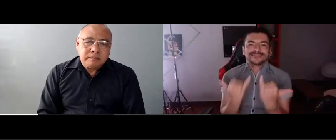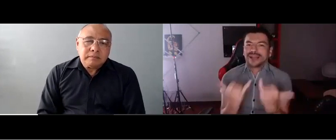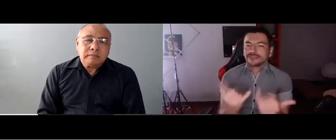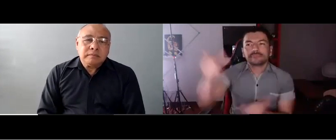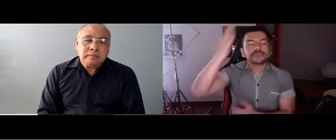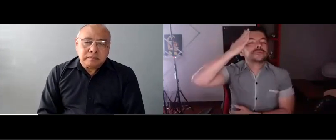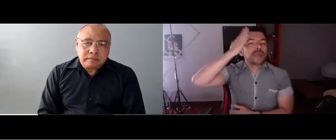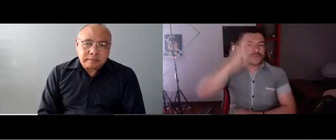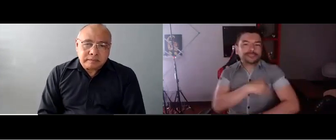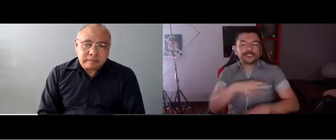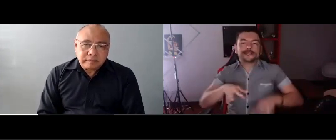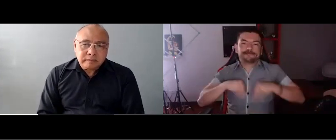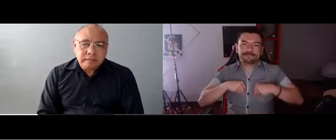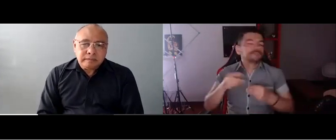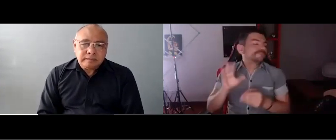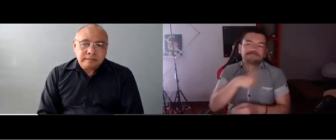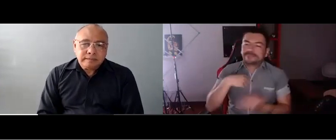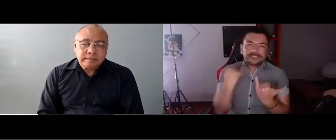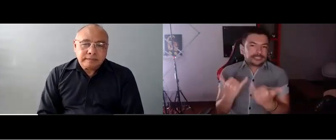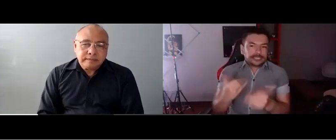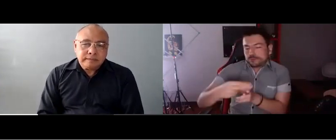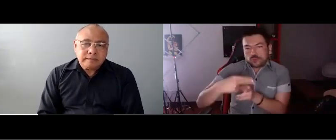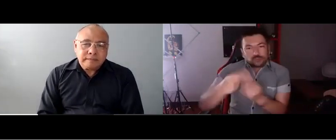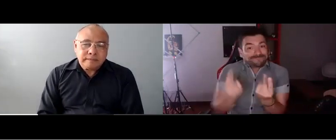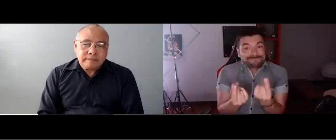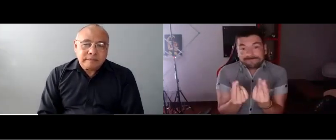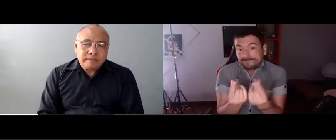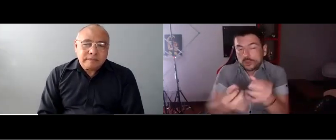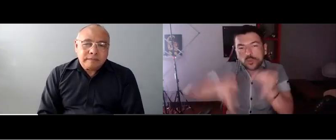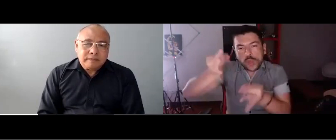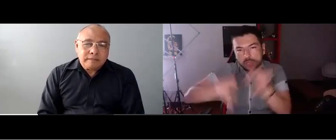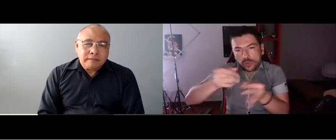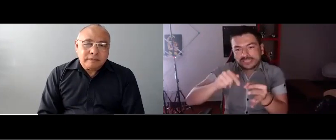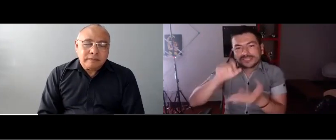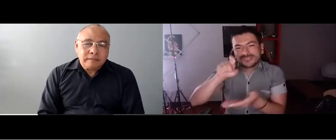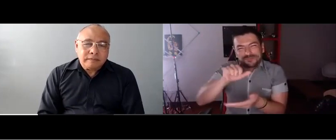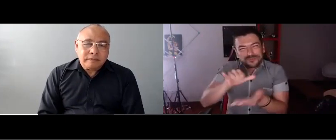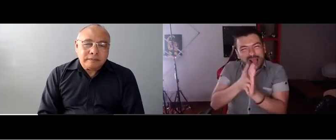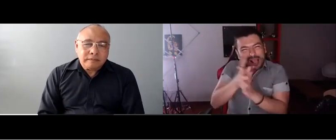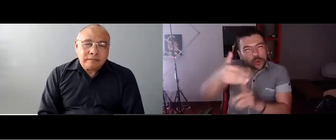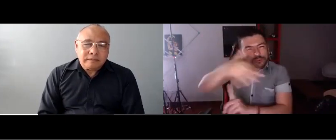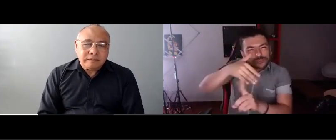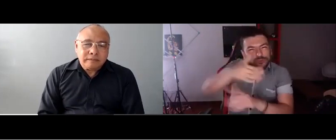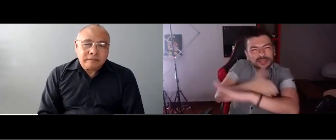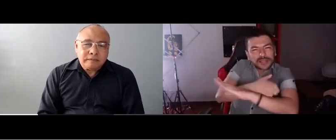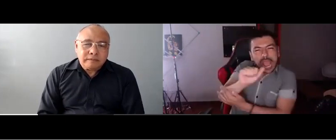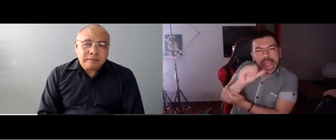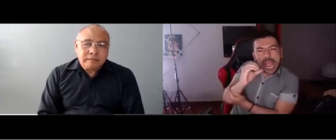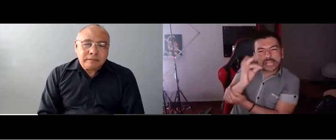Desde Ministerio, pues se ha dicho que se tiene que esperar el tema del estudio de las universidades, pero nosotros mantenemos nuestra posición